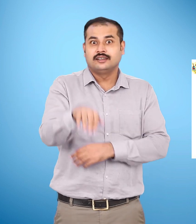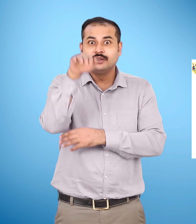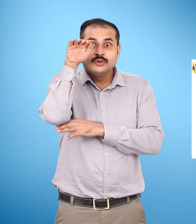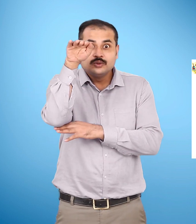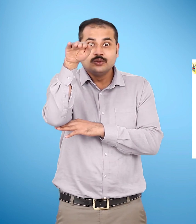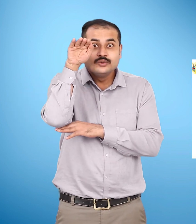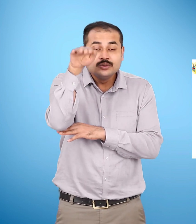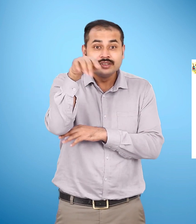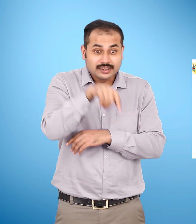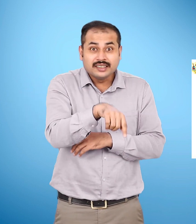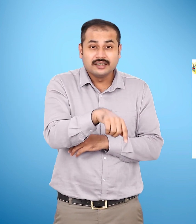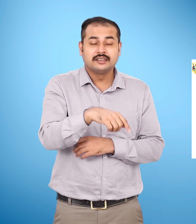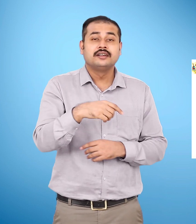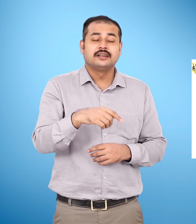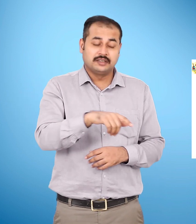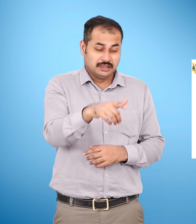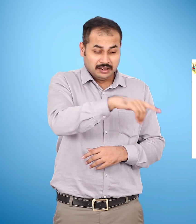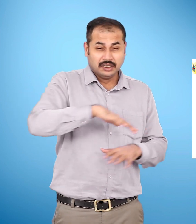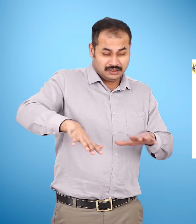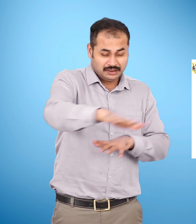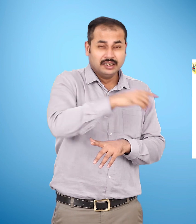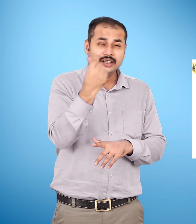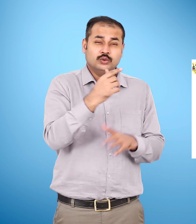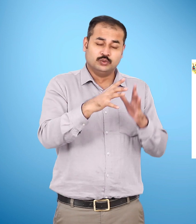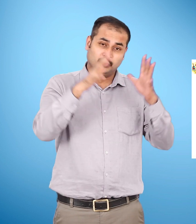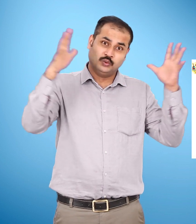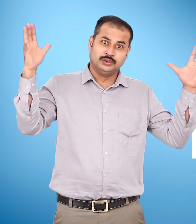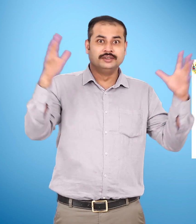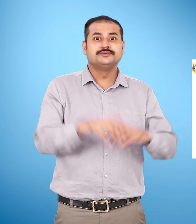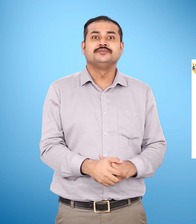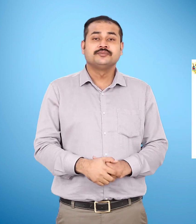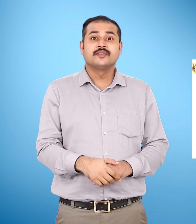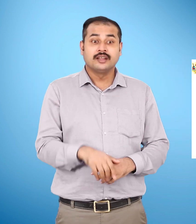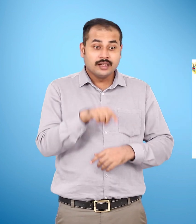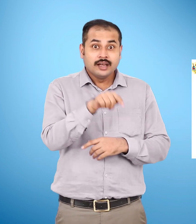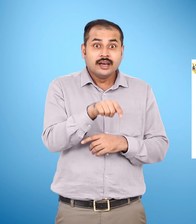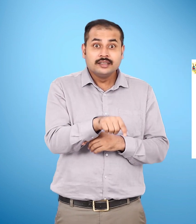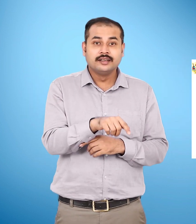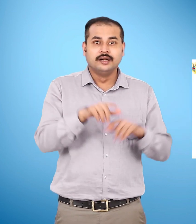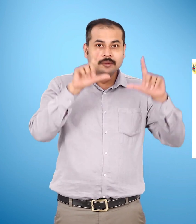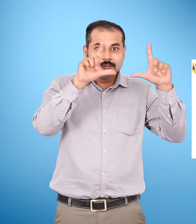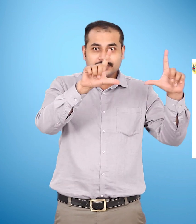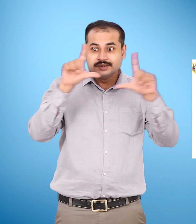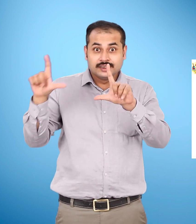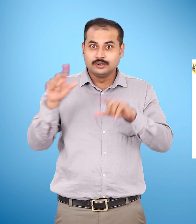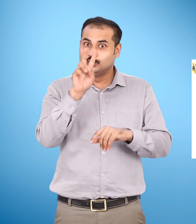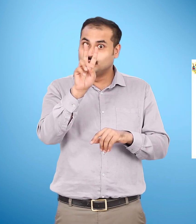उठ रेगिस्तान में ज्यादा मिलते हैं यहां पर दो चित्र दिये गए